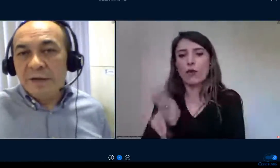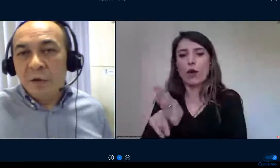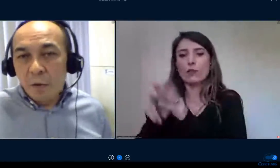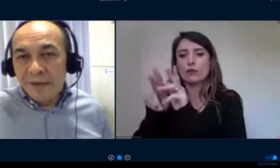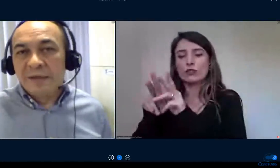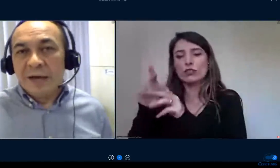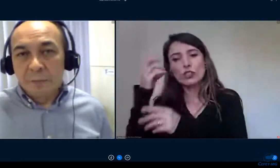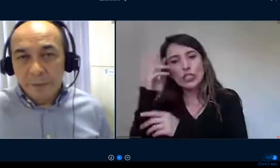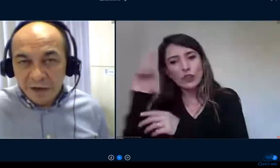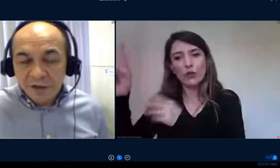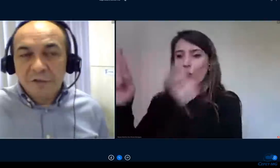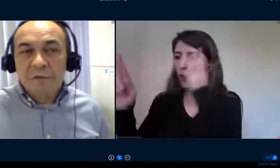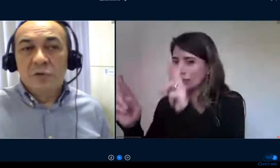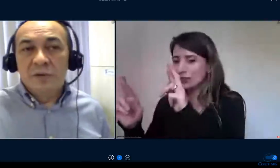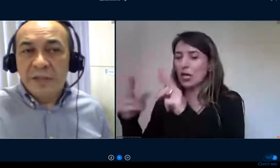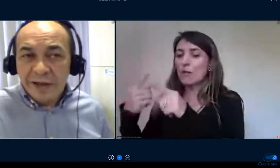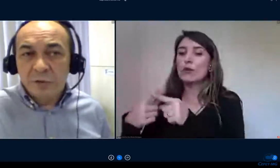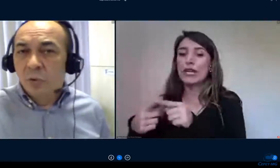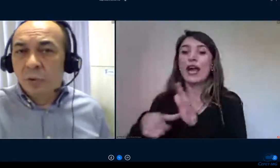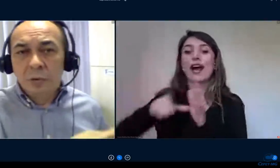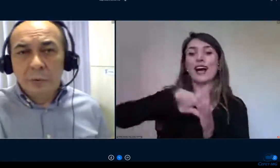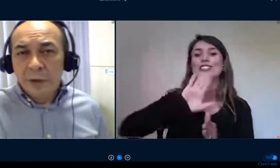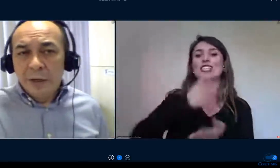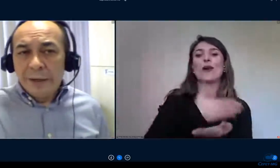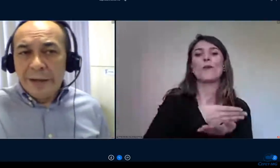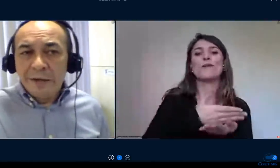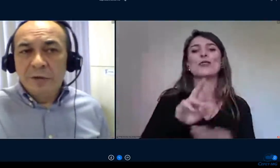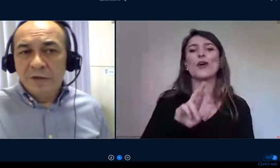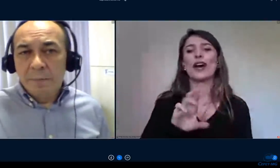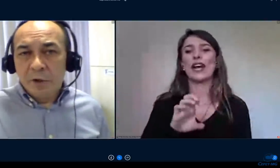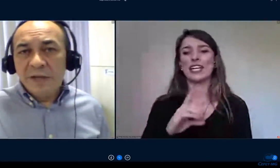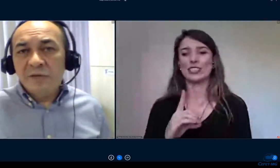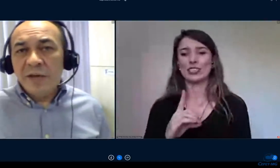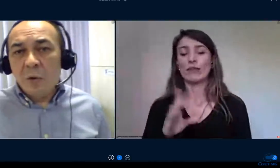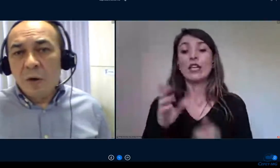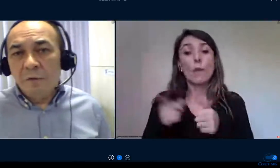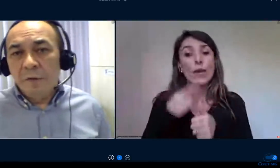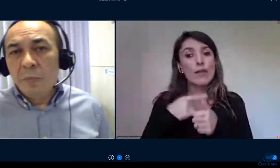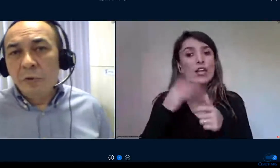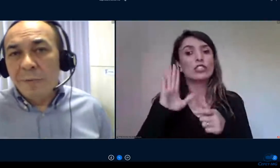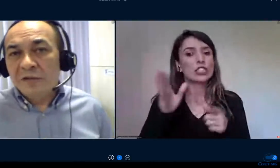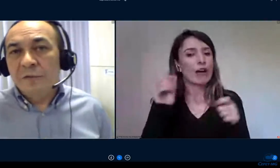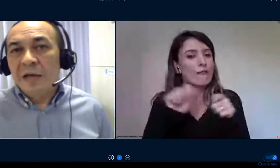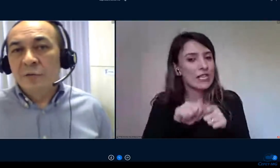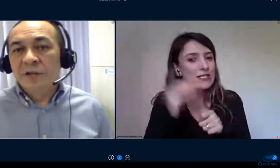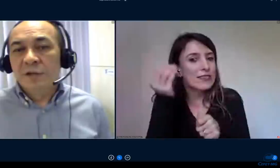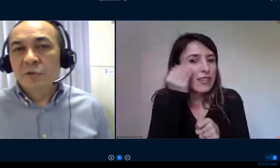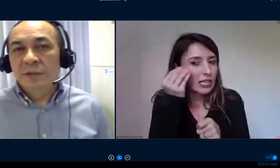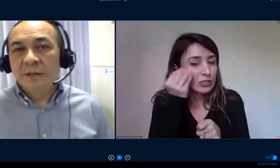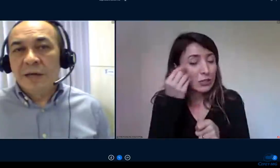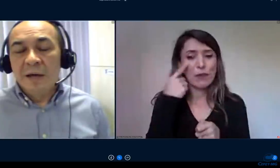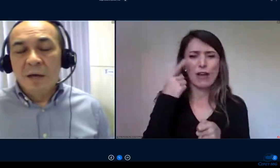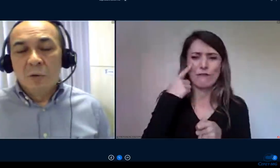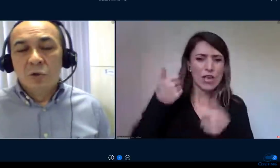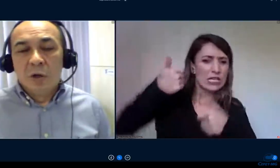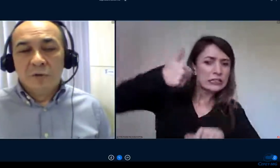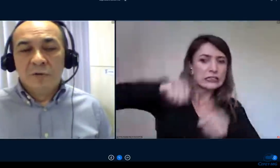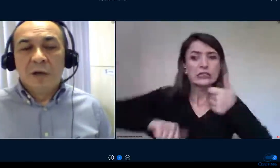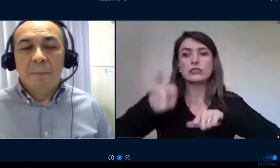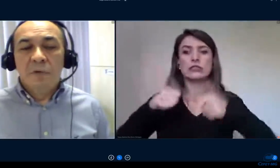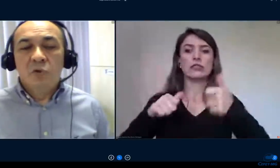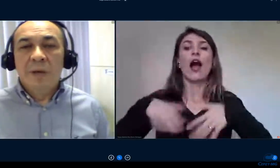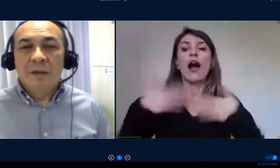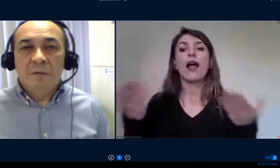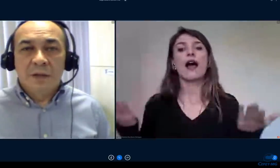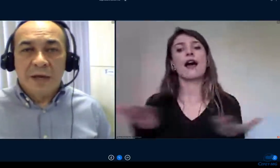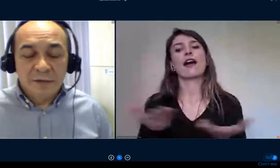que a gente já tinha começado primeiro a gente fez os testes tudo dentro desse processo e agora fica muito mais fácil da gente sustentar os nossos